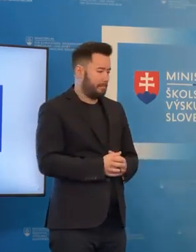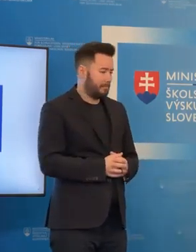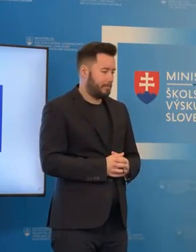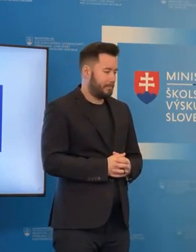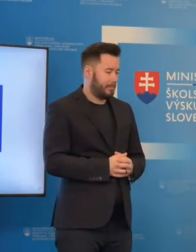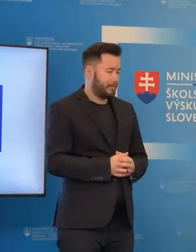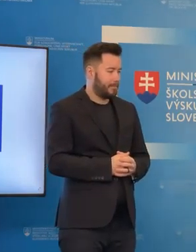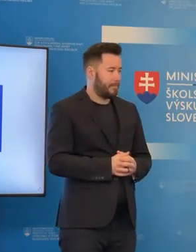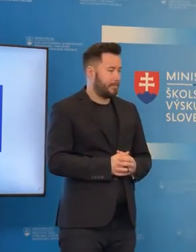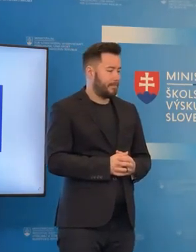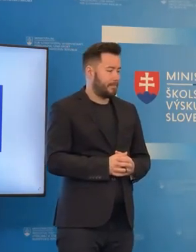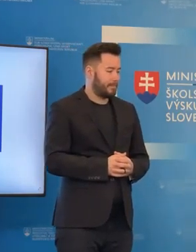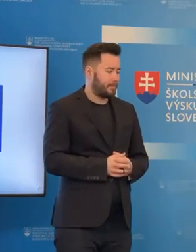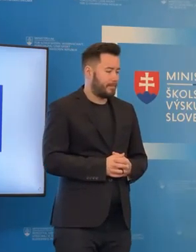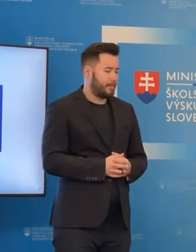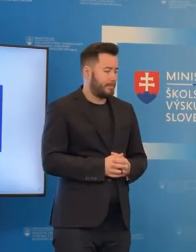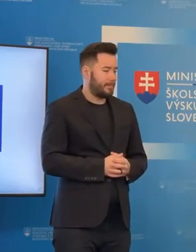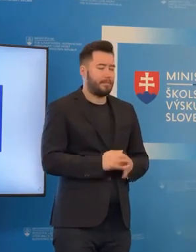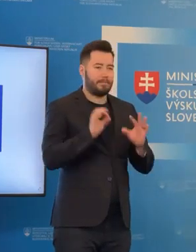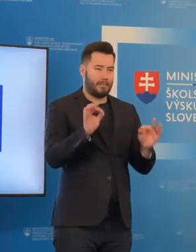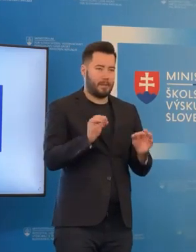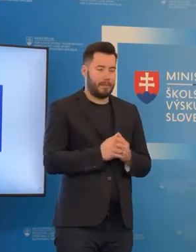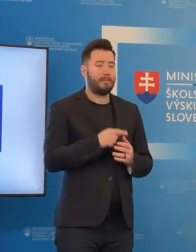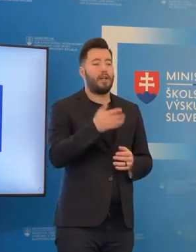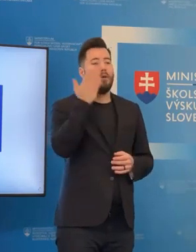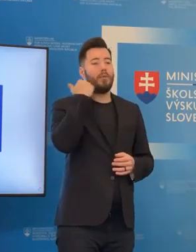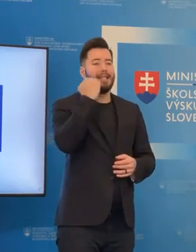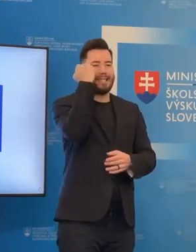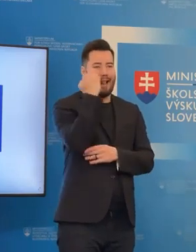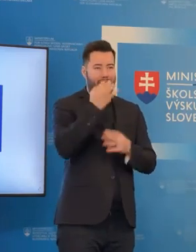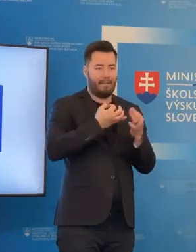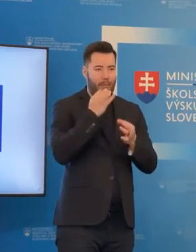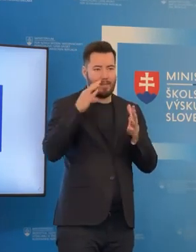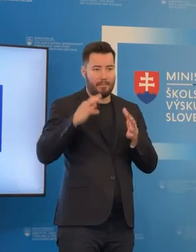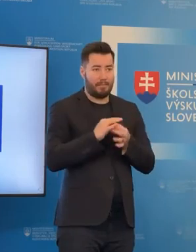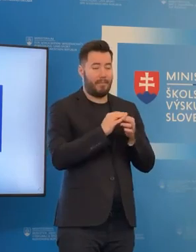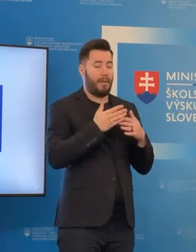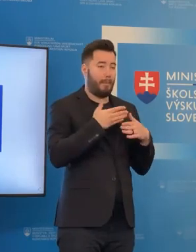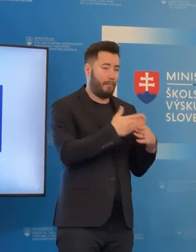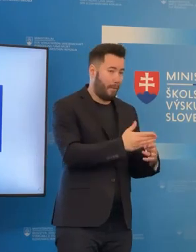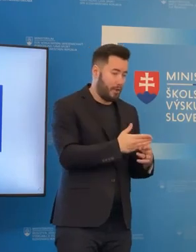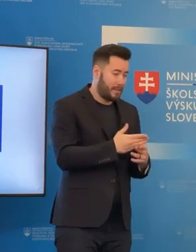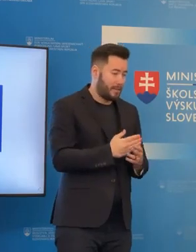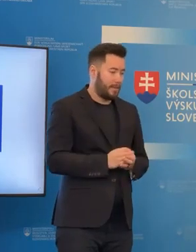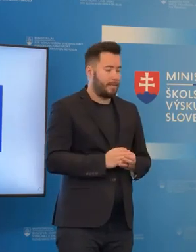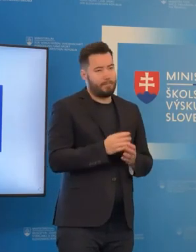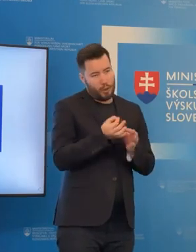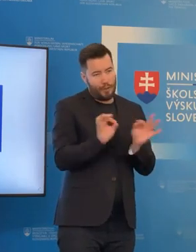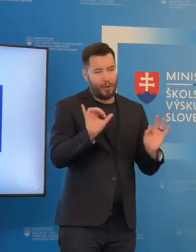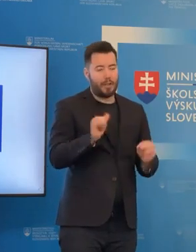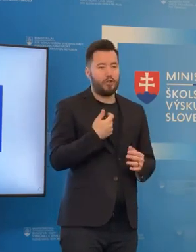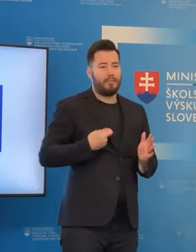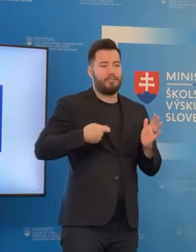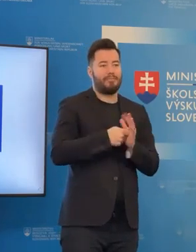To boli tie základné informácie ohľadom pomoci. Dovolte mi ešte tri